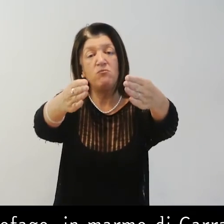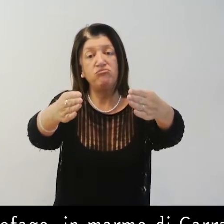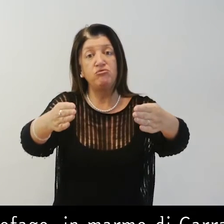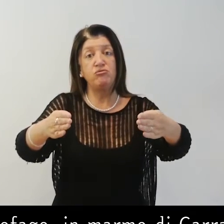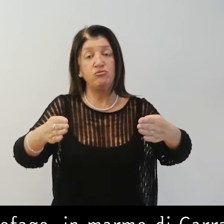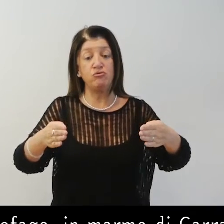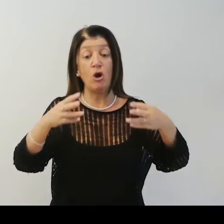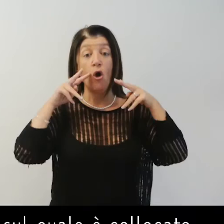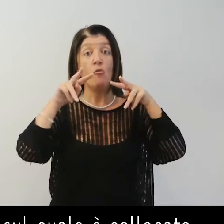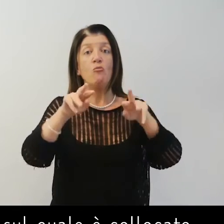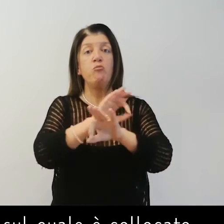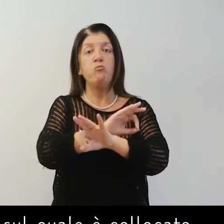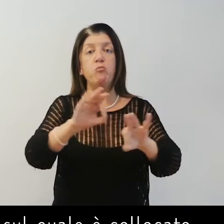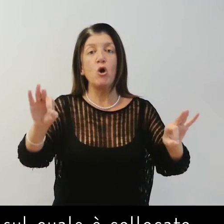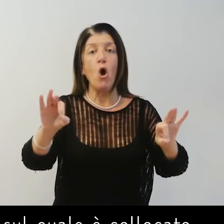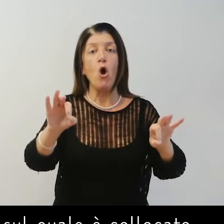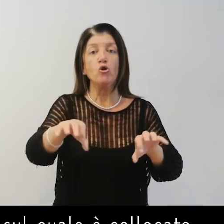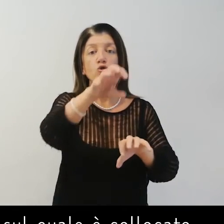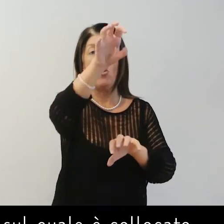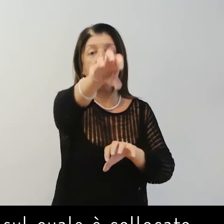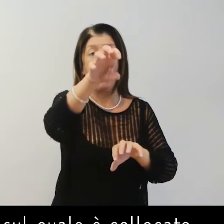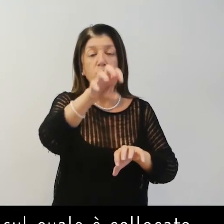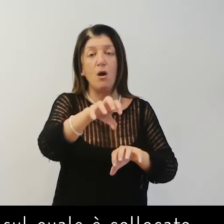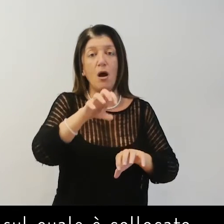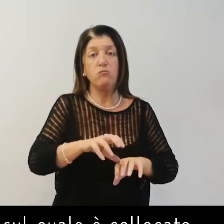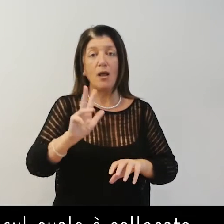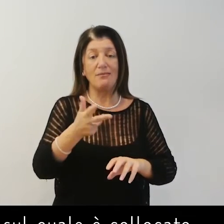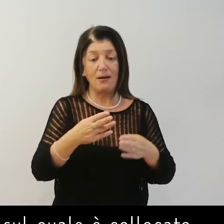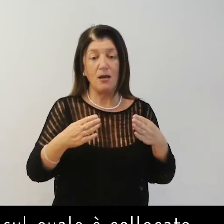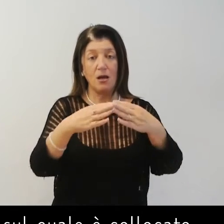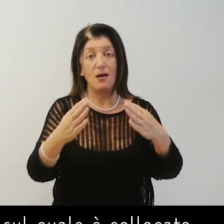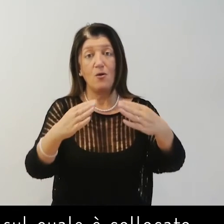sul quale è collocato un tabernacolo a tre cuspidi